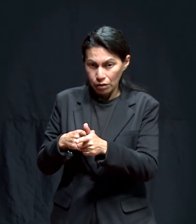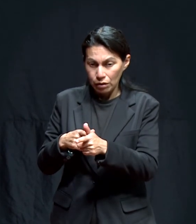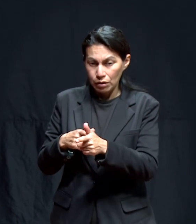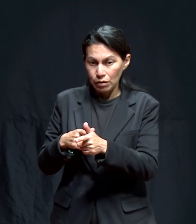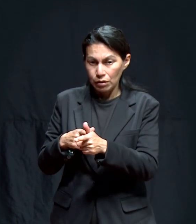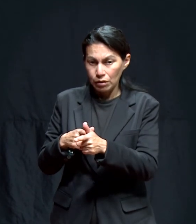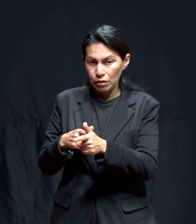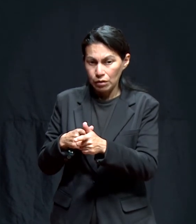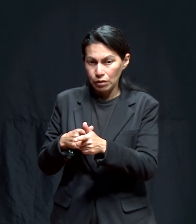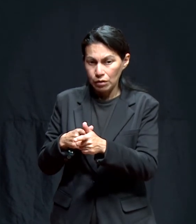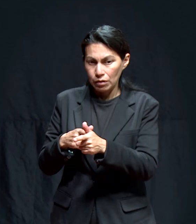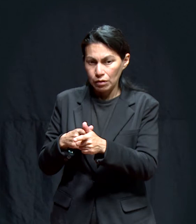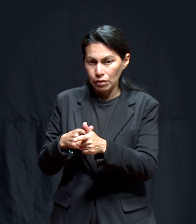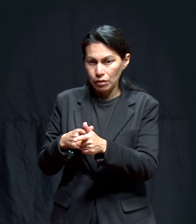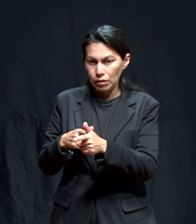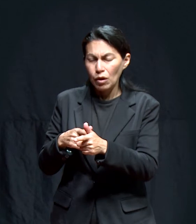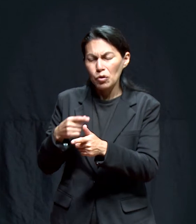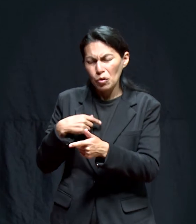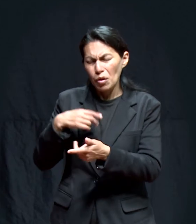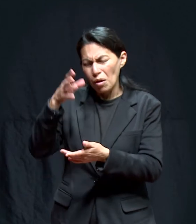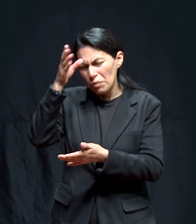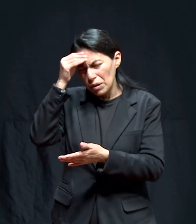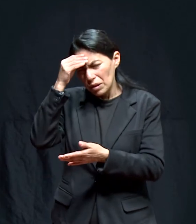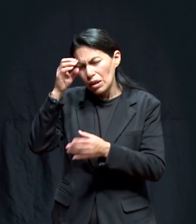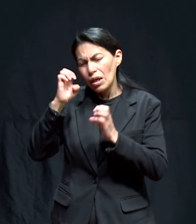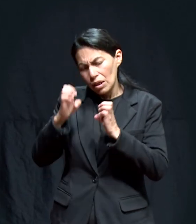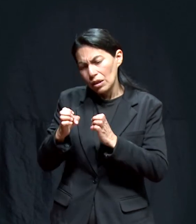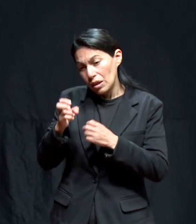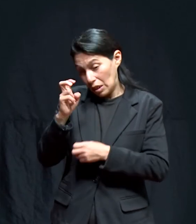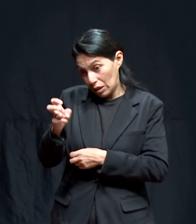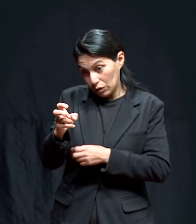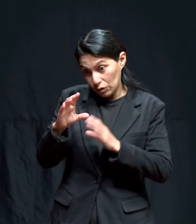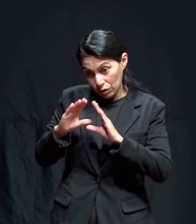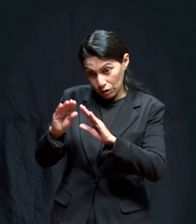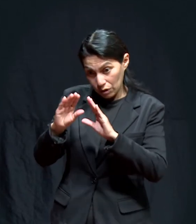Continuar, le digo, en el camino, pues que yo he aprendido.